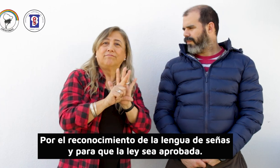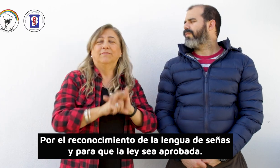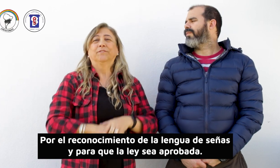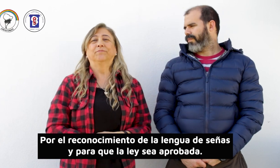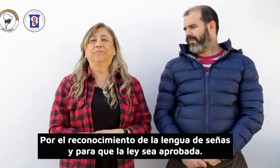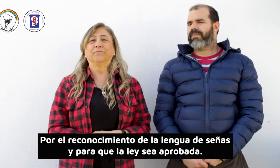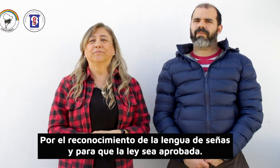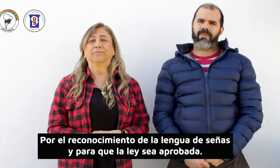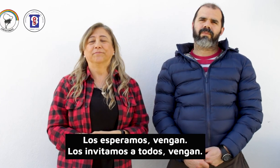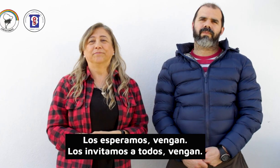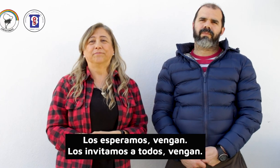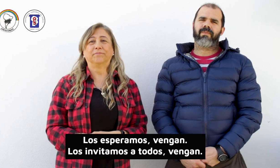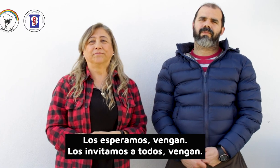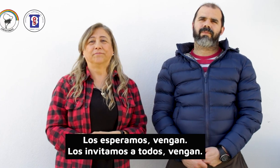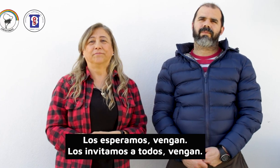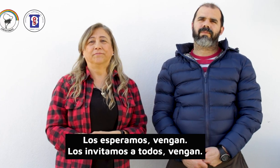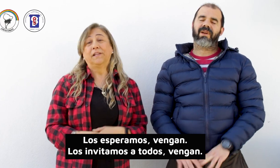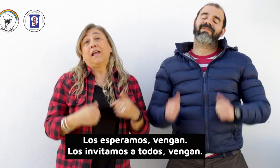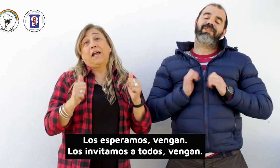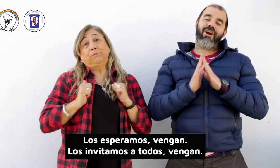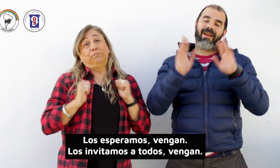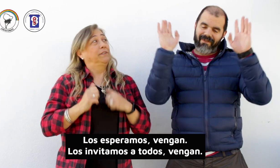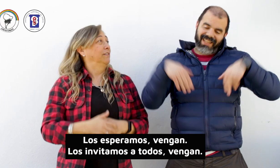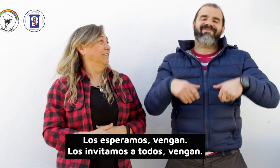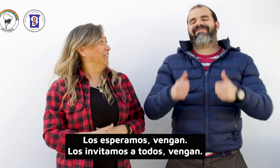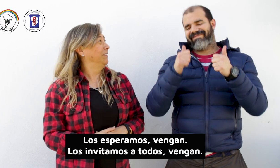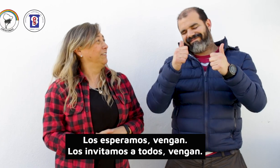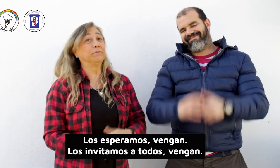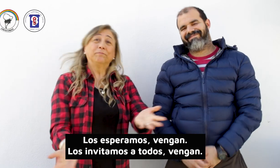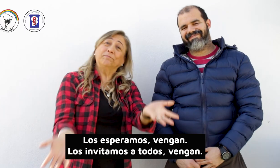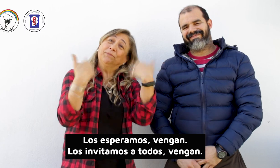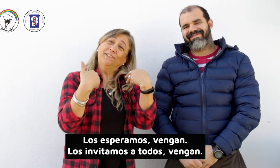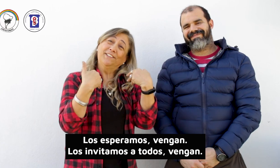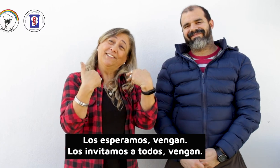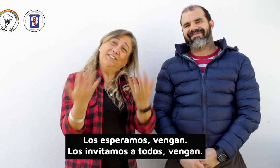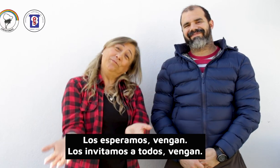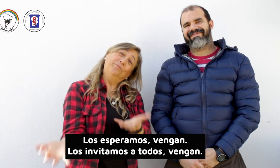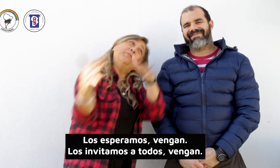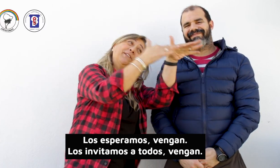aprobada. Los esperamos. Vengan, los invitamos a todos. Vengan.